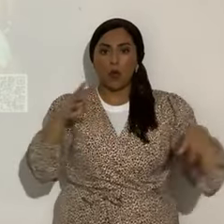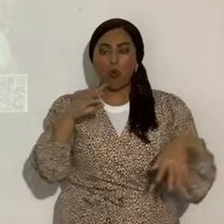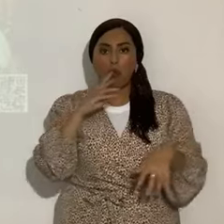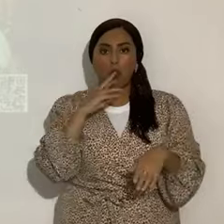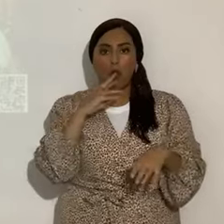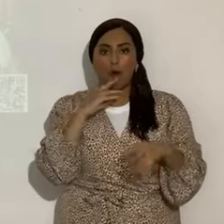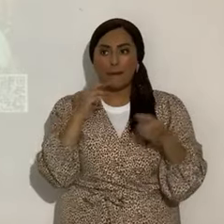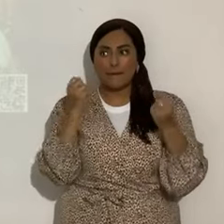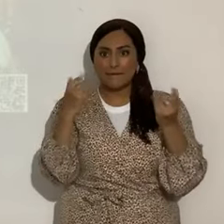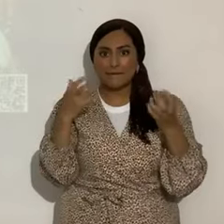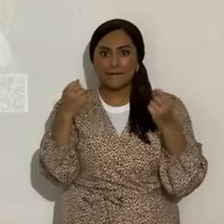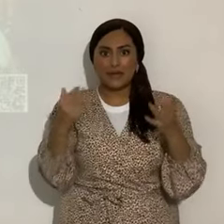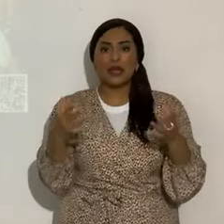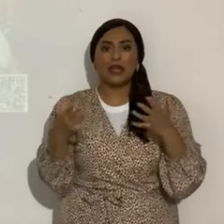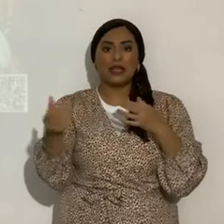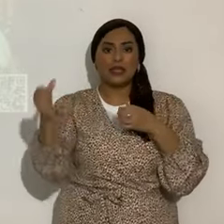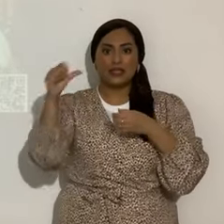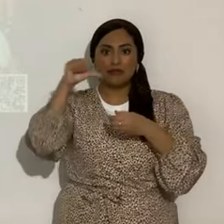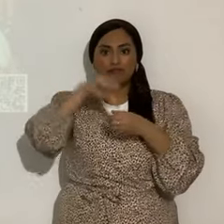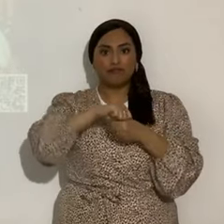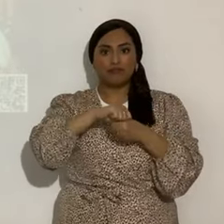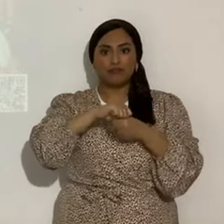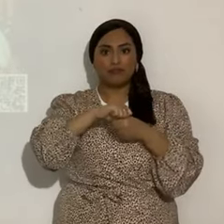miles de miles de miles de toneladas de petróleo.